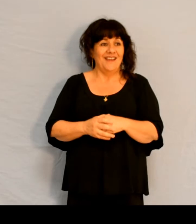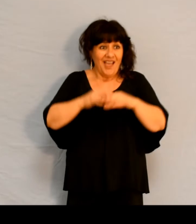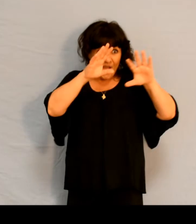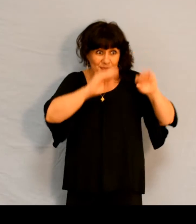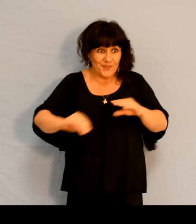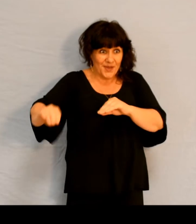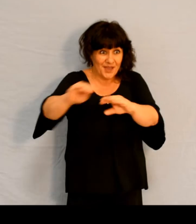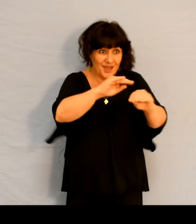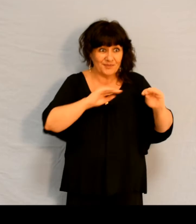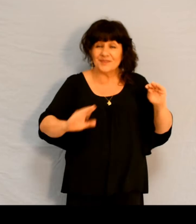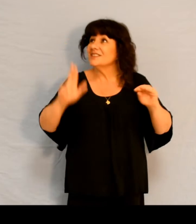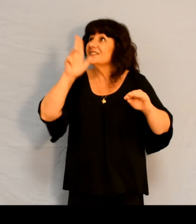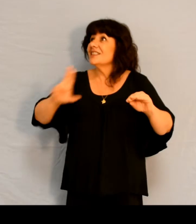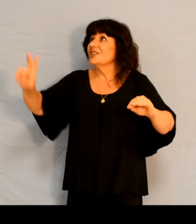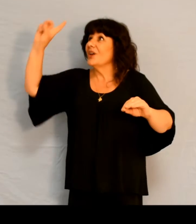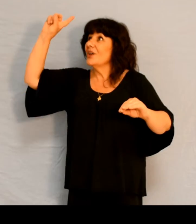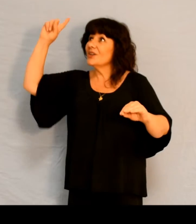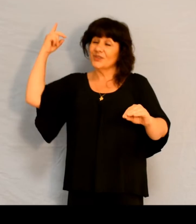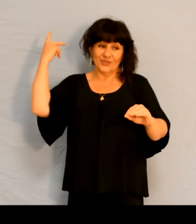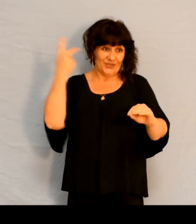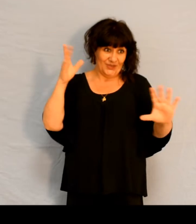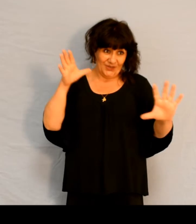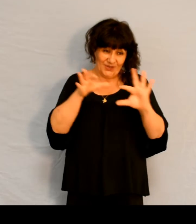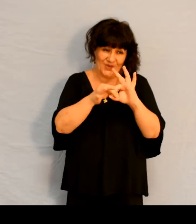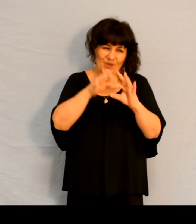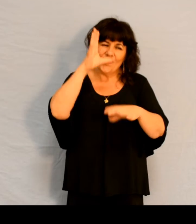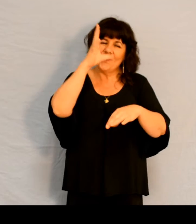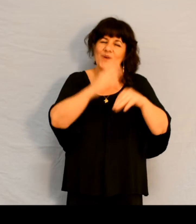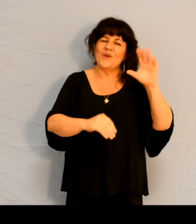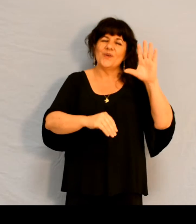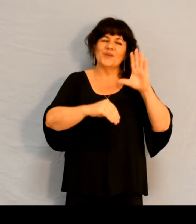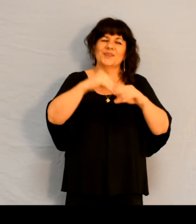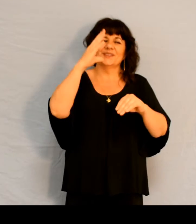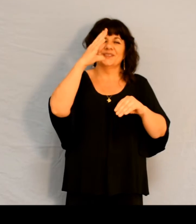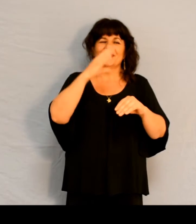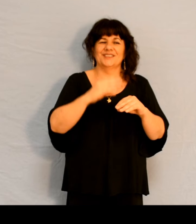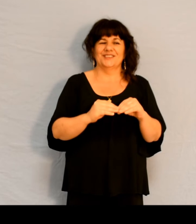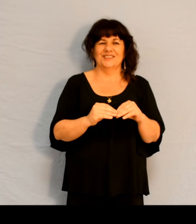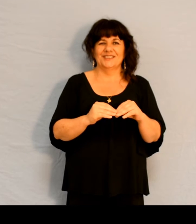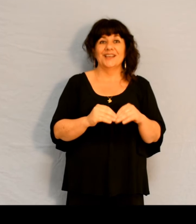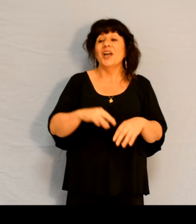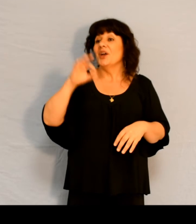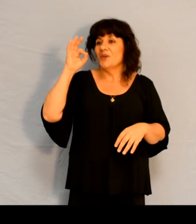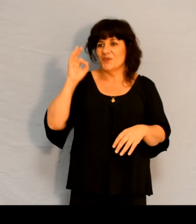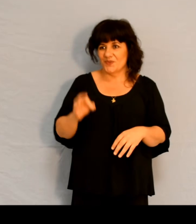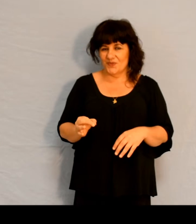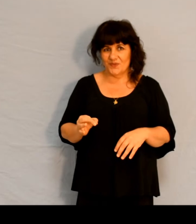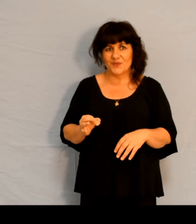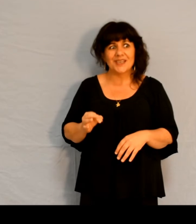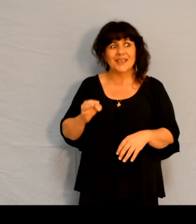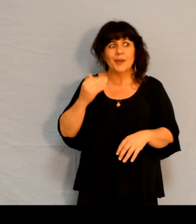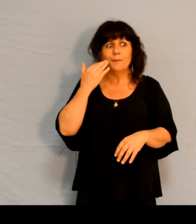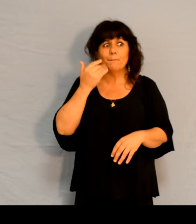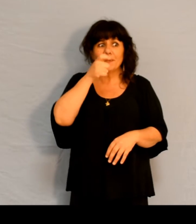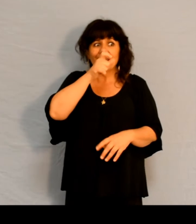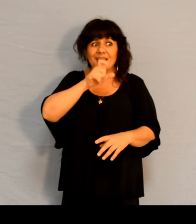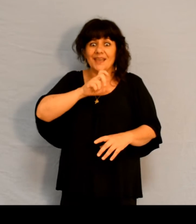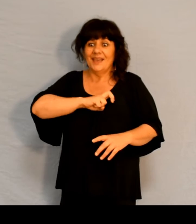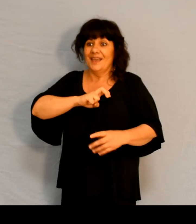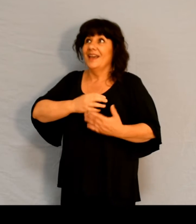Seigneur est le Dieu Dieu veille sur ceux qui le craignent Qu